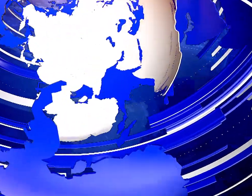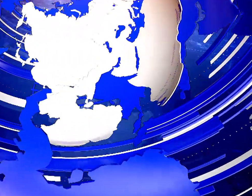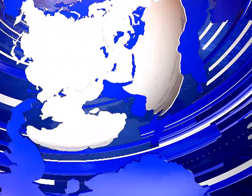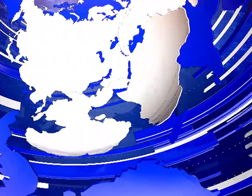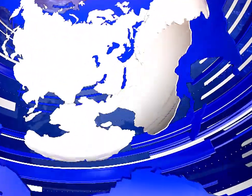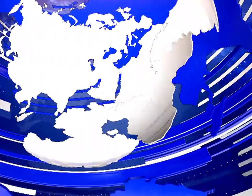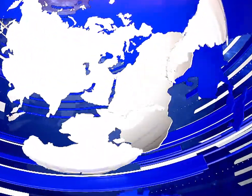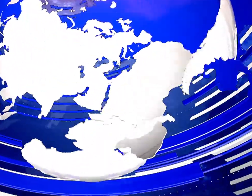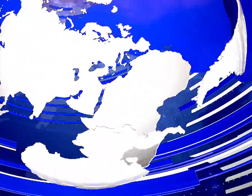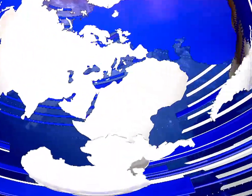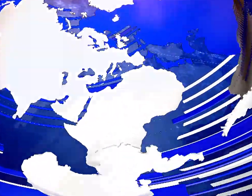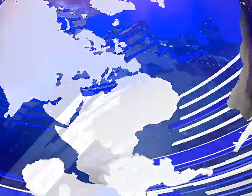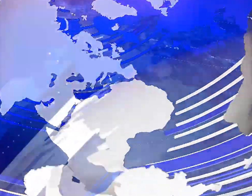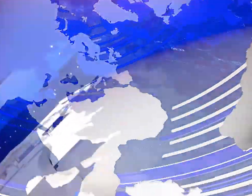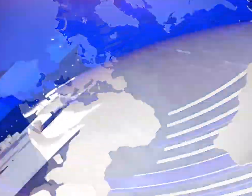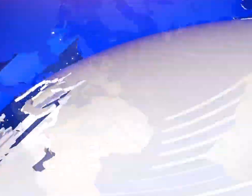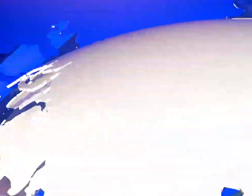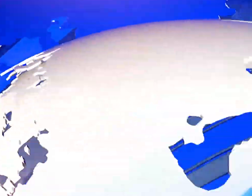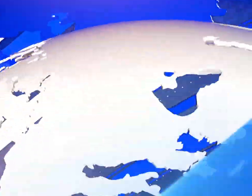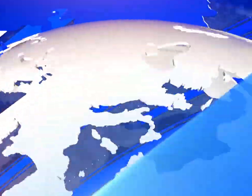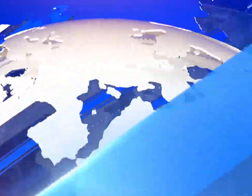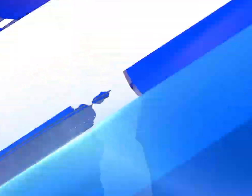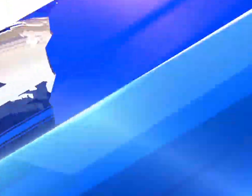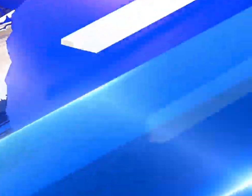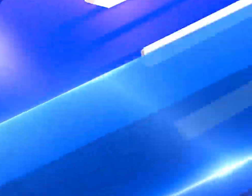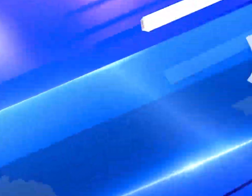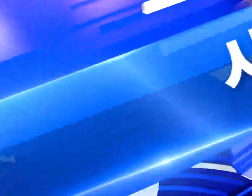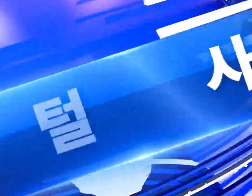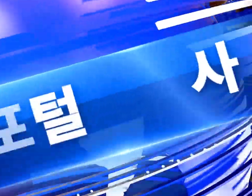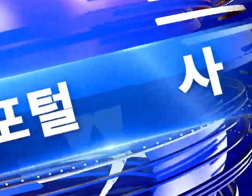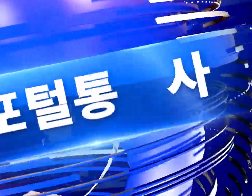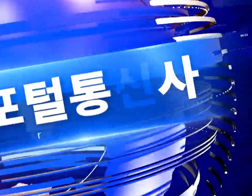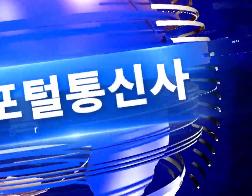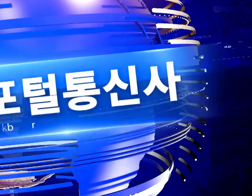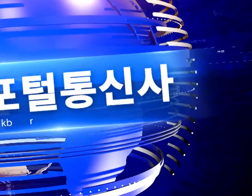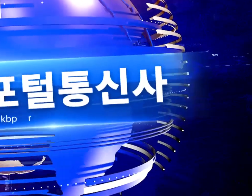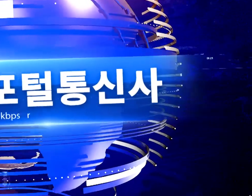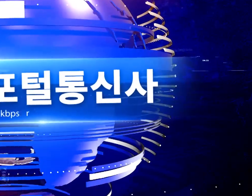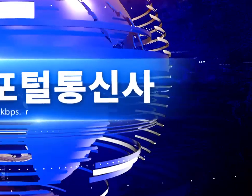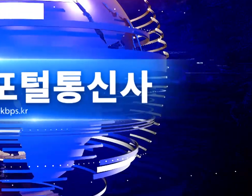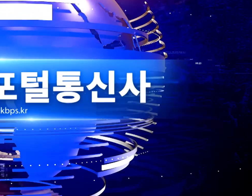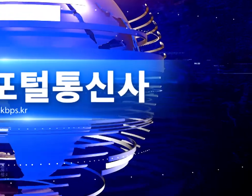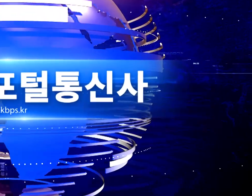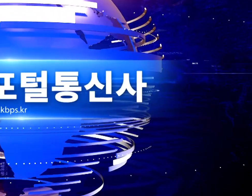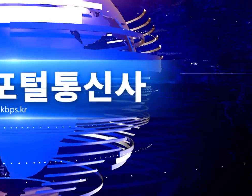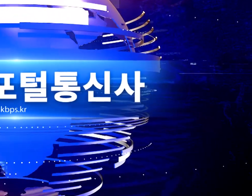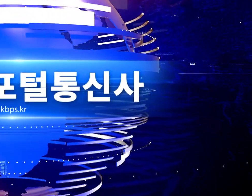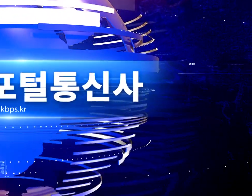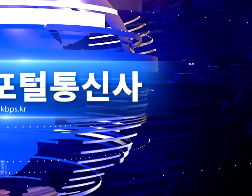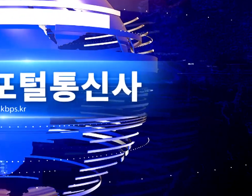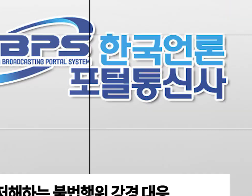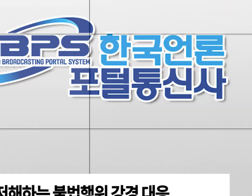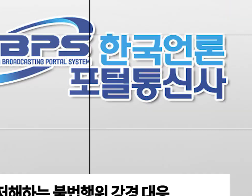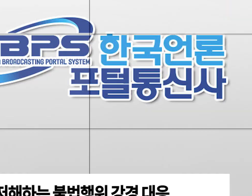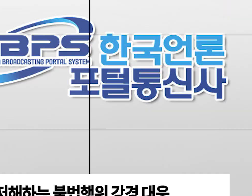기분 좋은 강남 NEWS